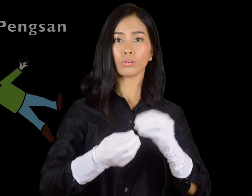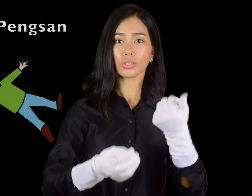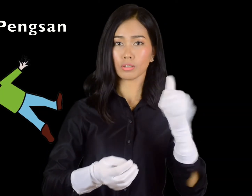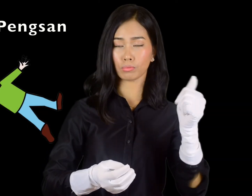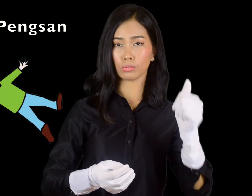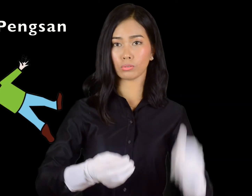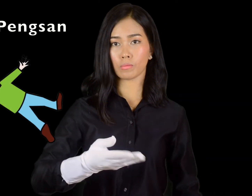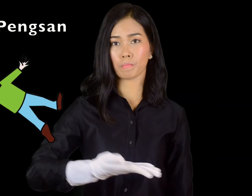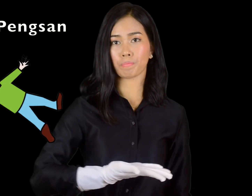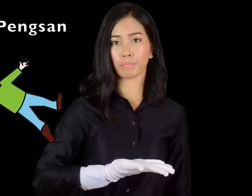10,